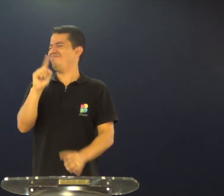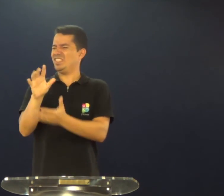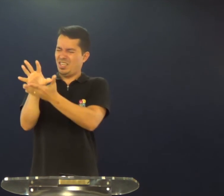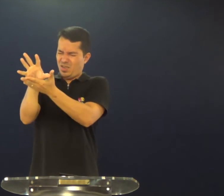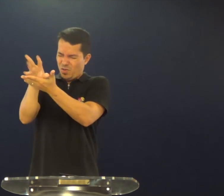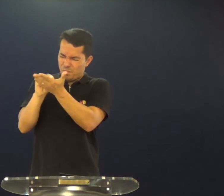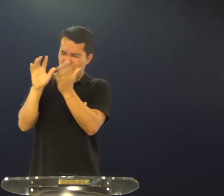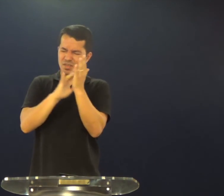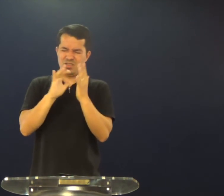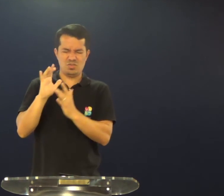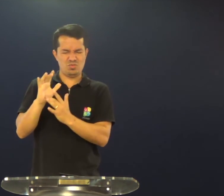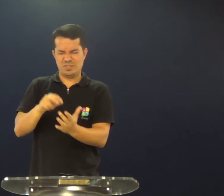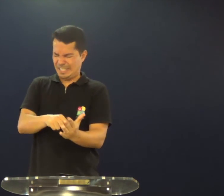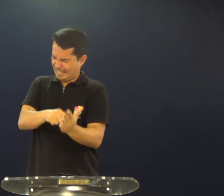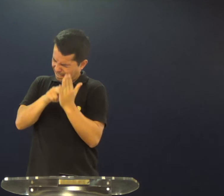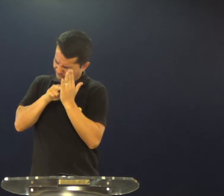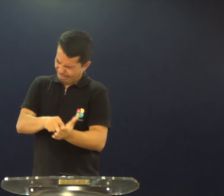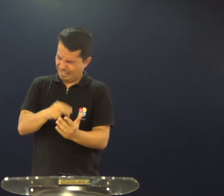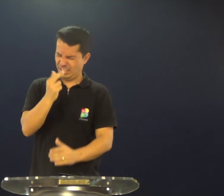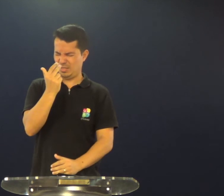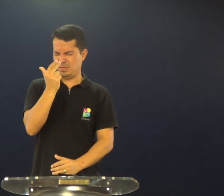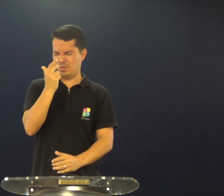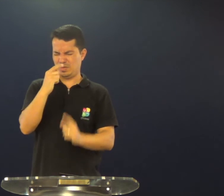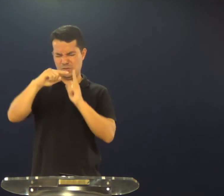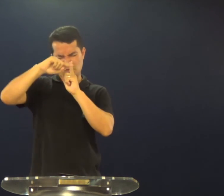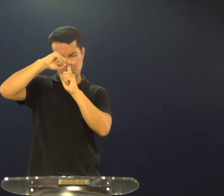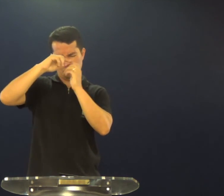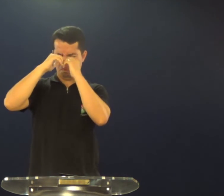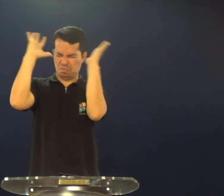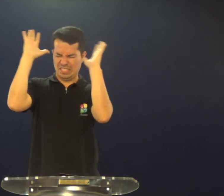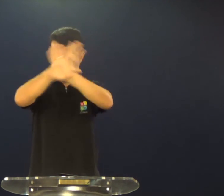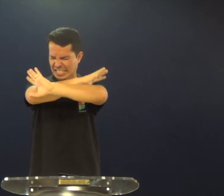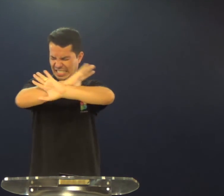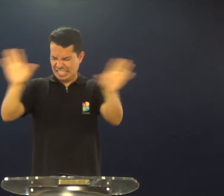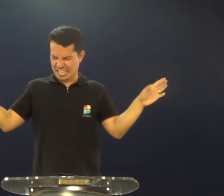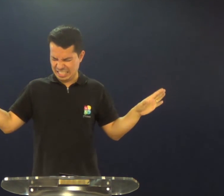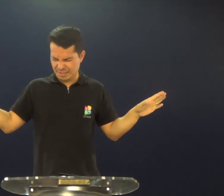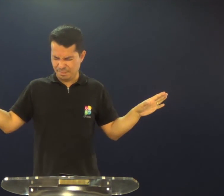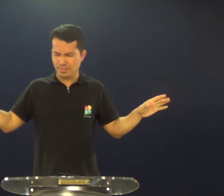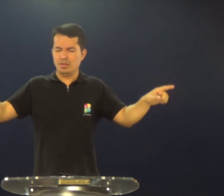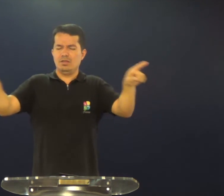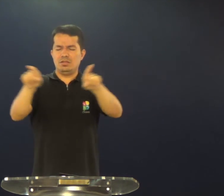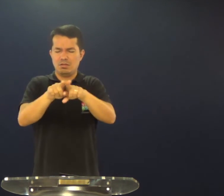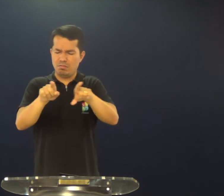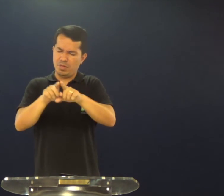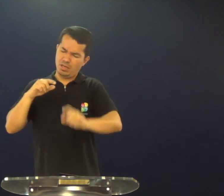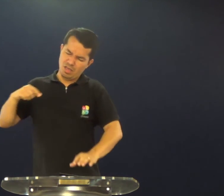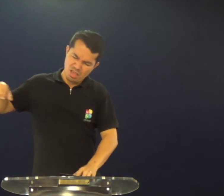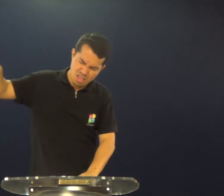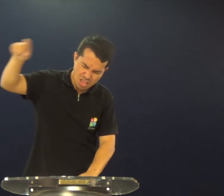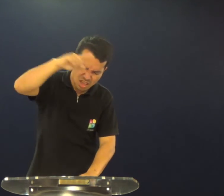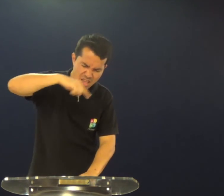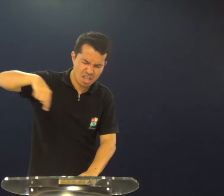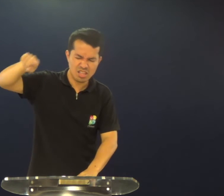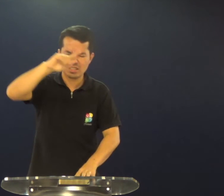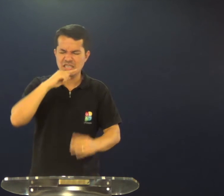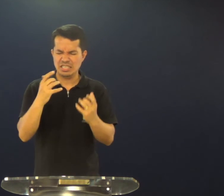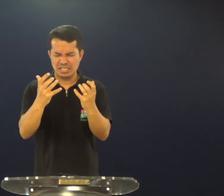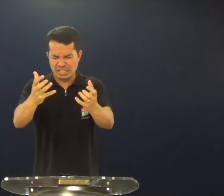desistam porque desejam copiar ao Senhor, não desistam da cruz porque nós